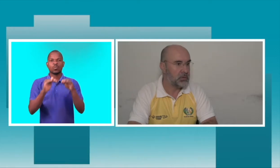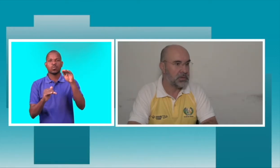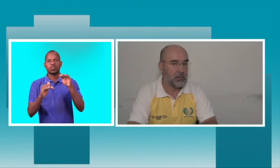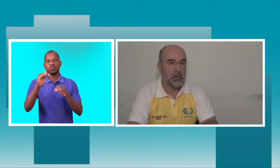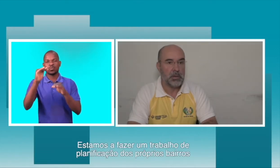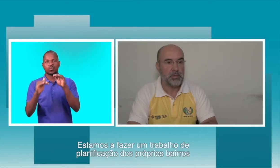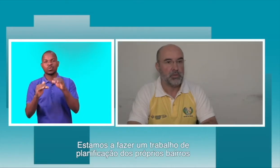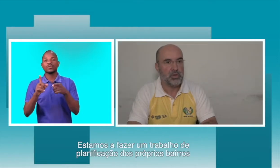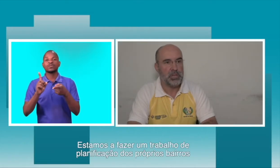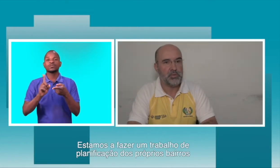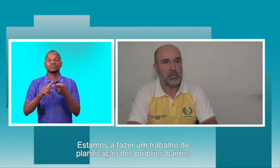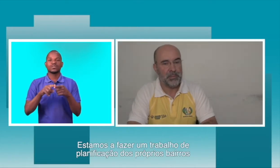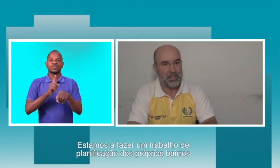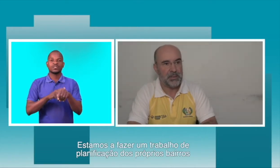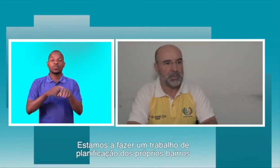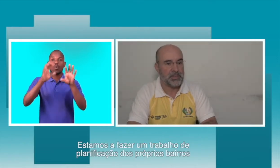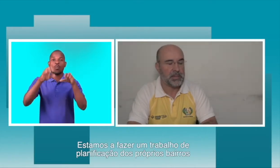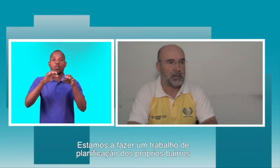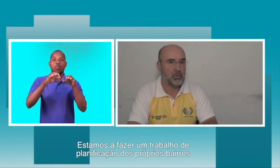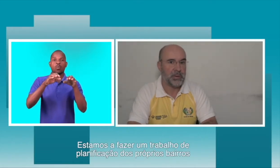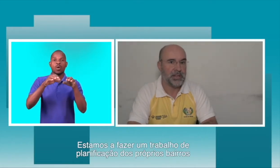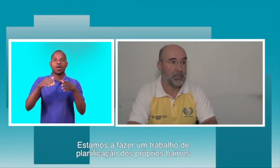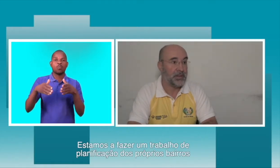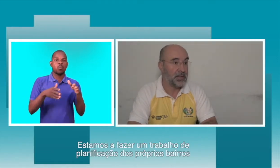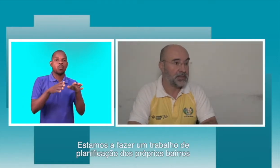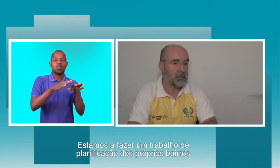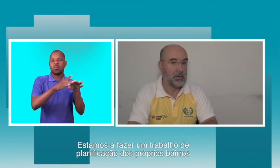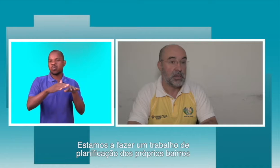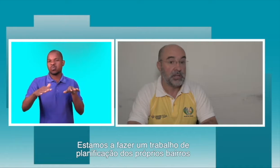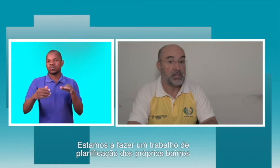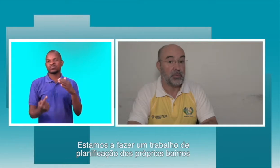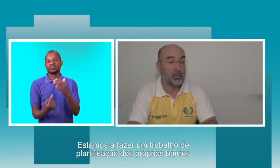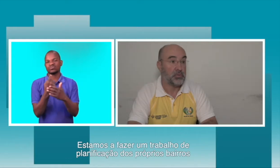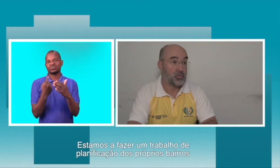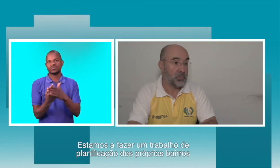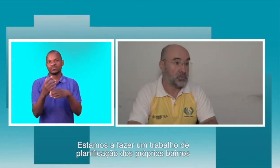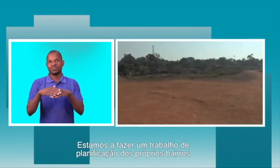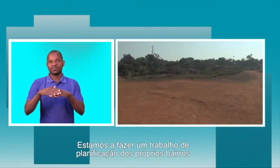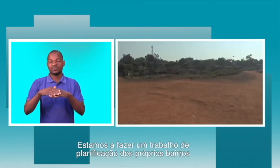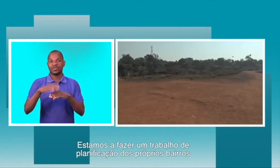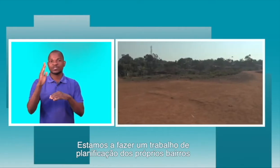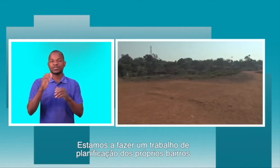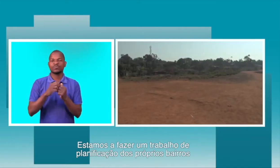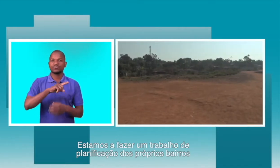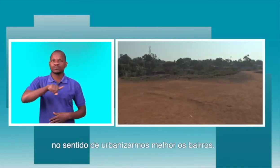ilusão. Portanto, nós também estamos a fazer um trabalho de planificação dos próprios bairros, no sentido de